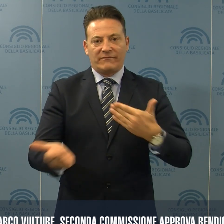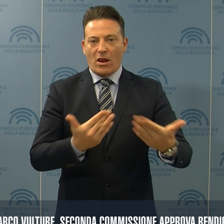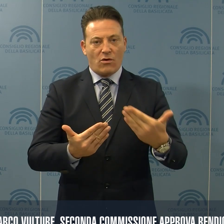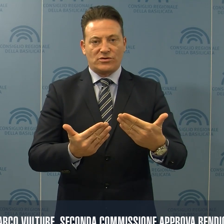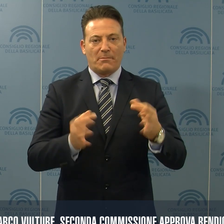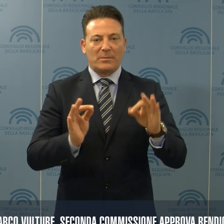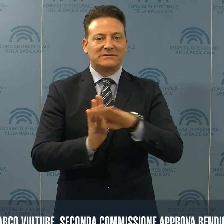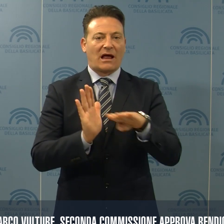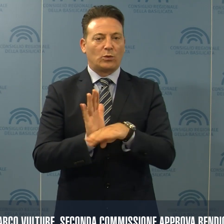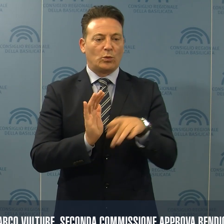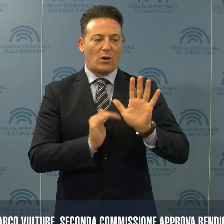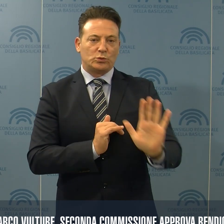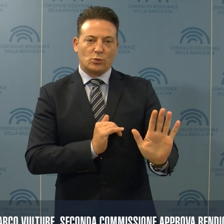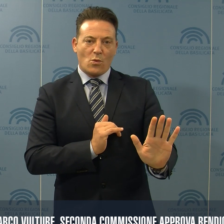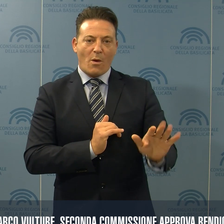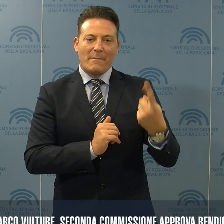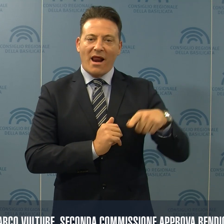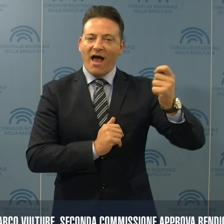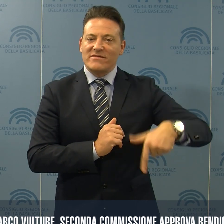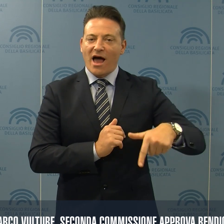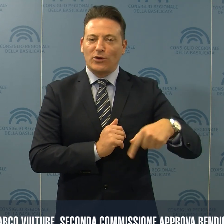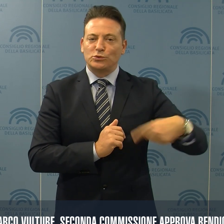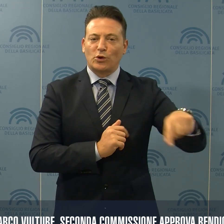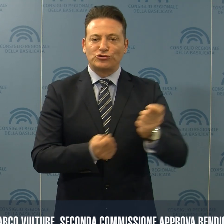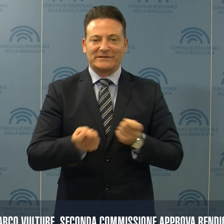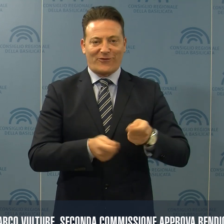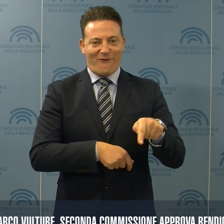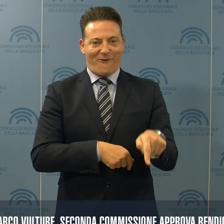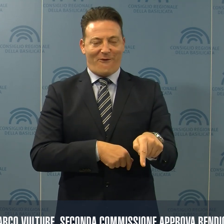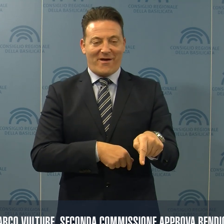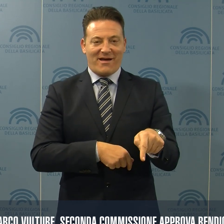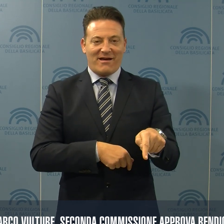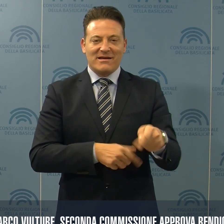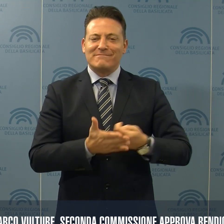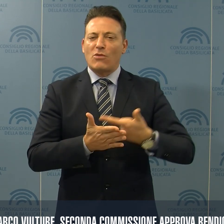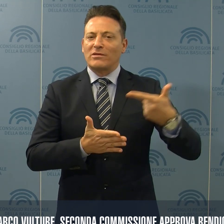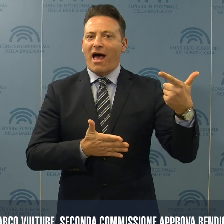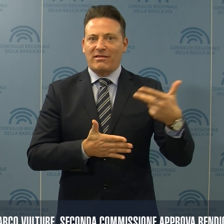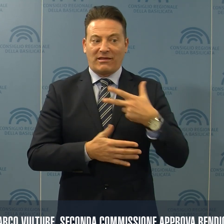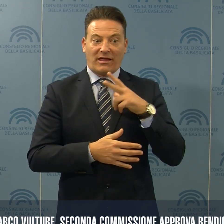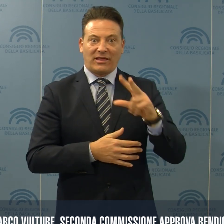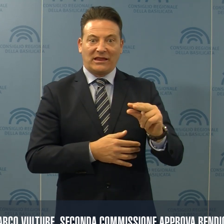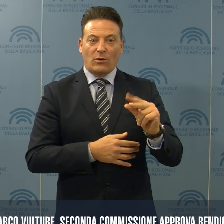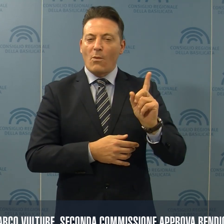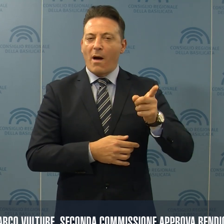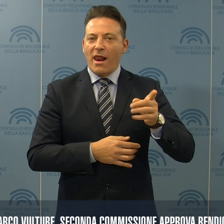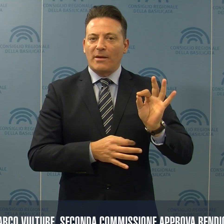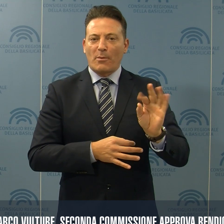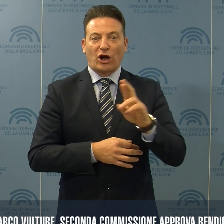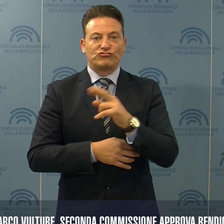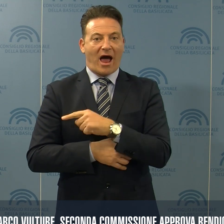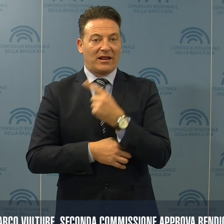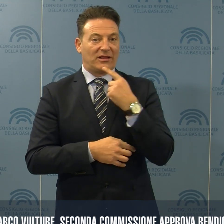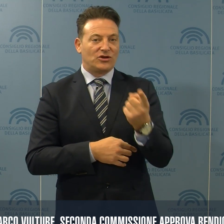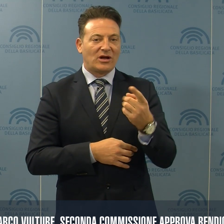prima lo statuto dell'ente per avviare la sua governance. Fondante, ha precisato Ricciardi, è la